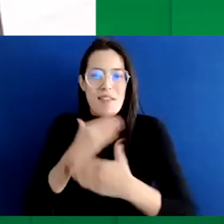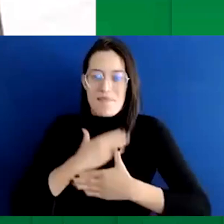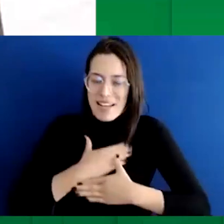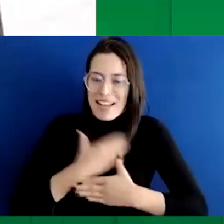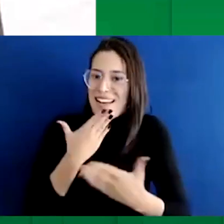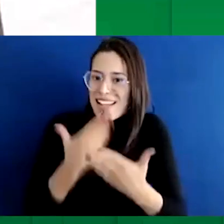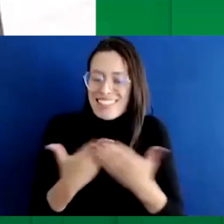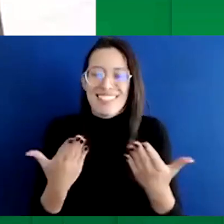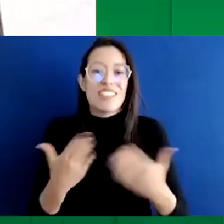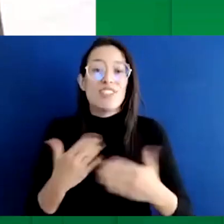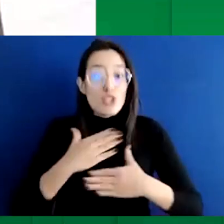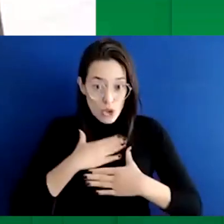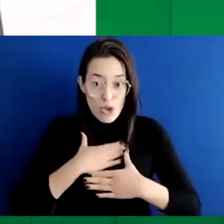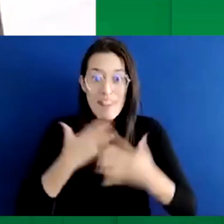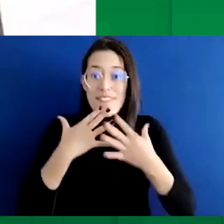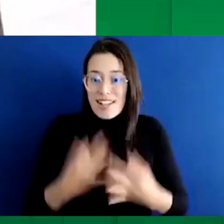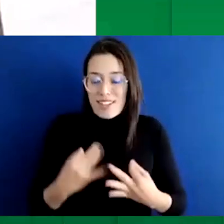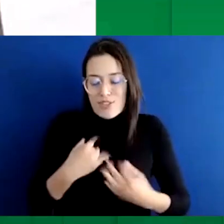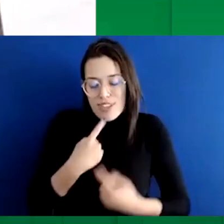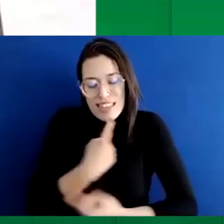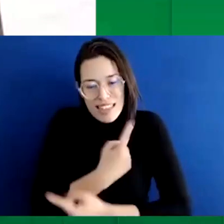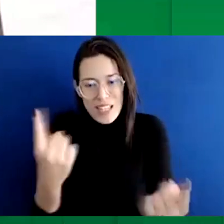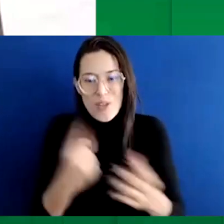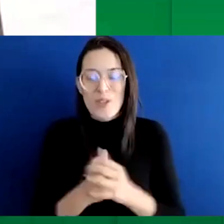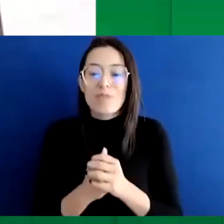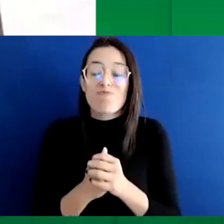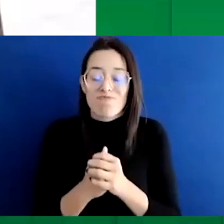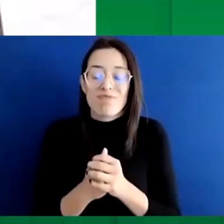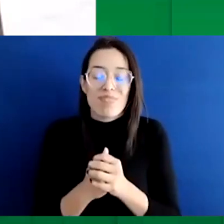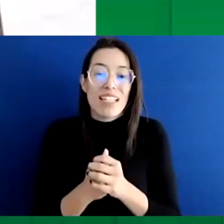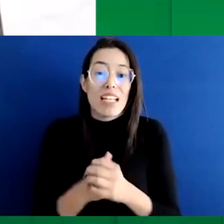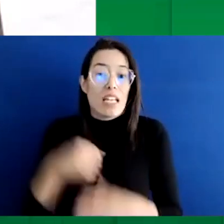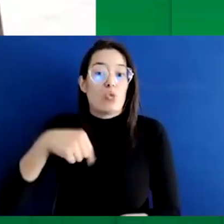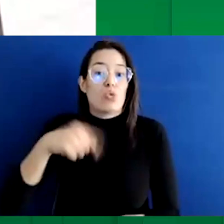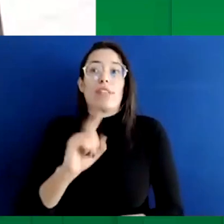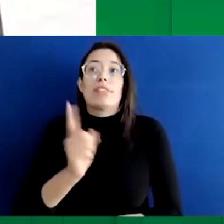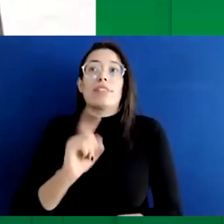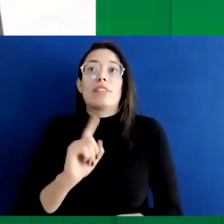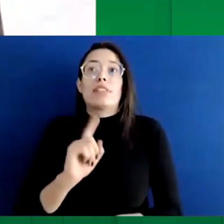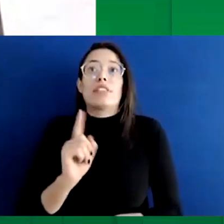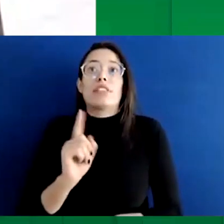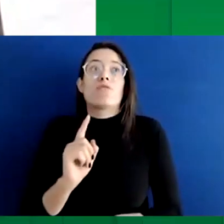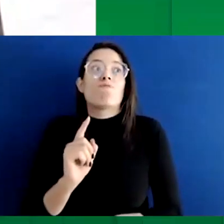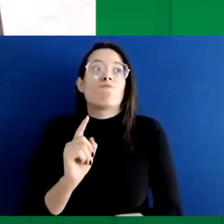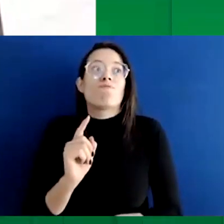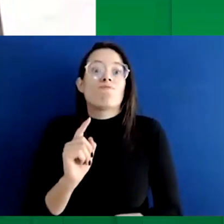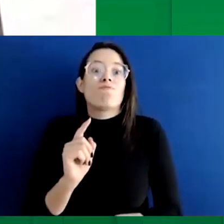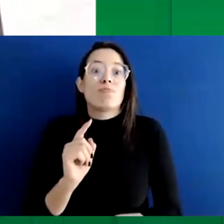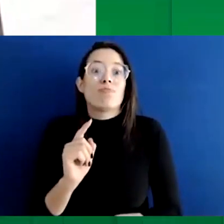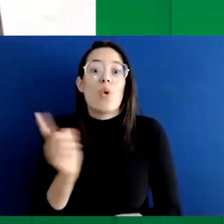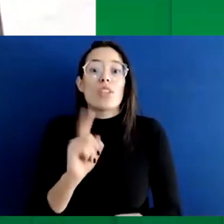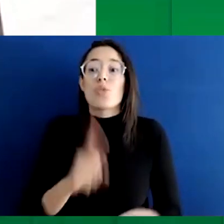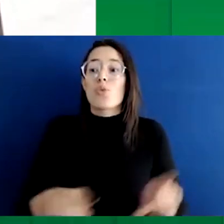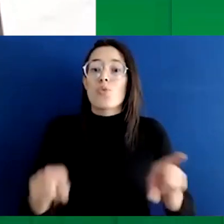Yo debo también decirles que esto no es el triunfo